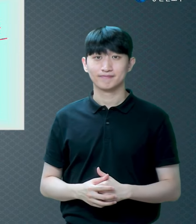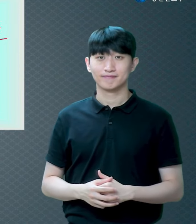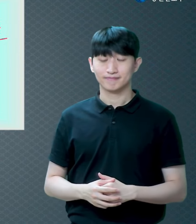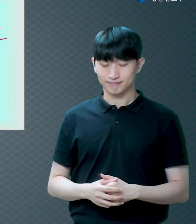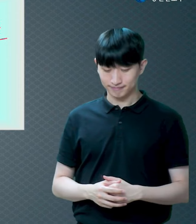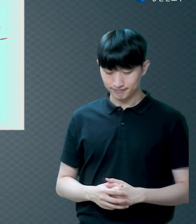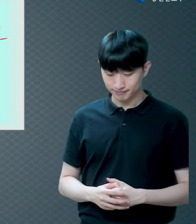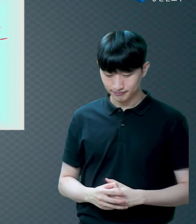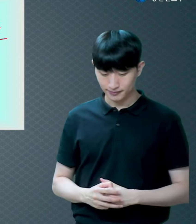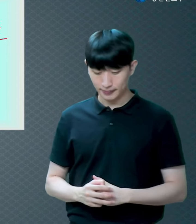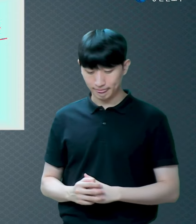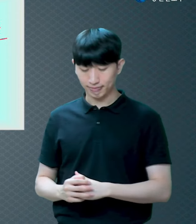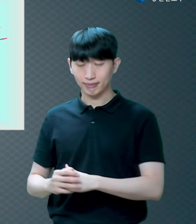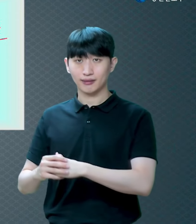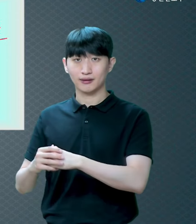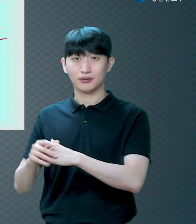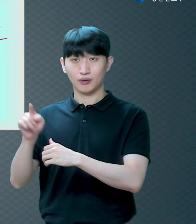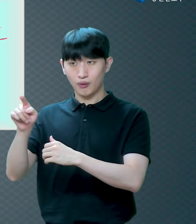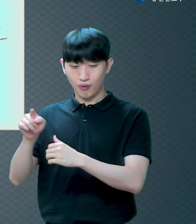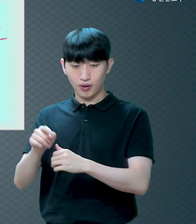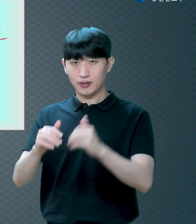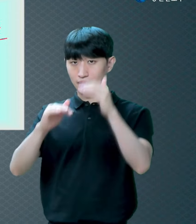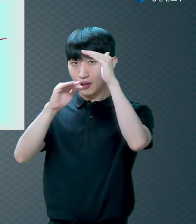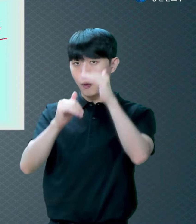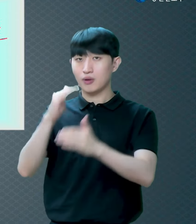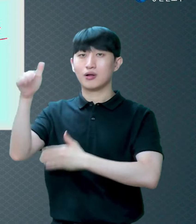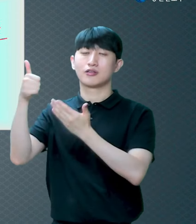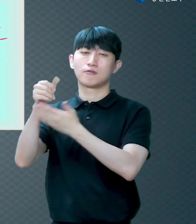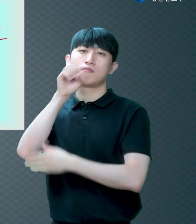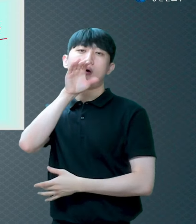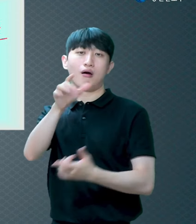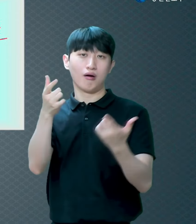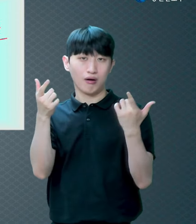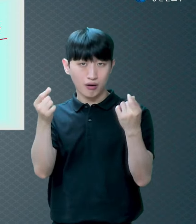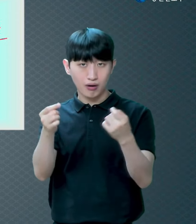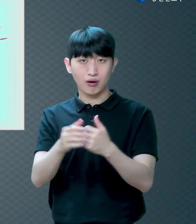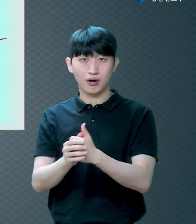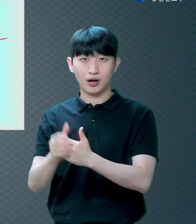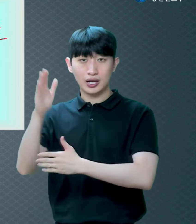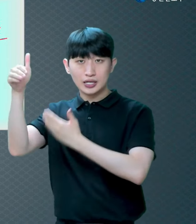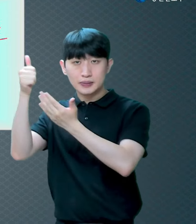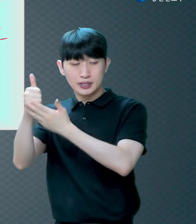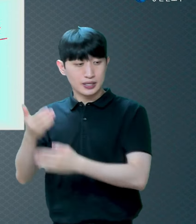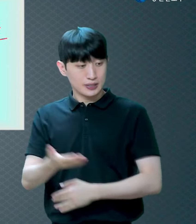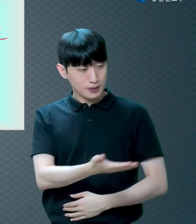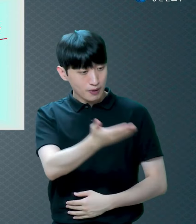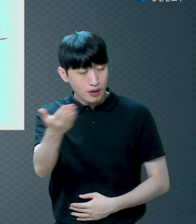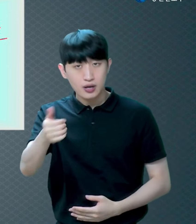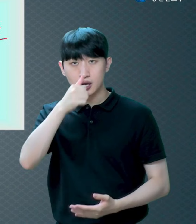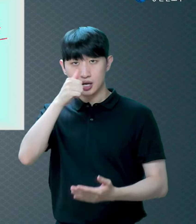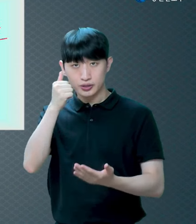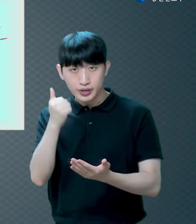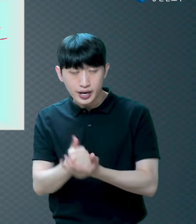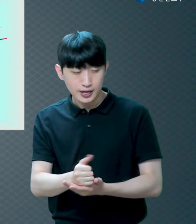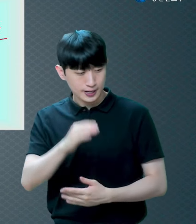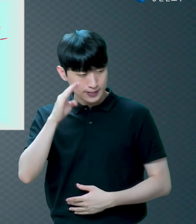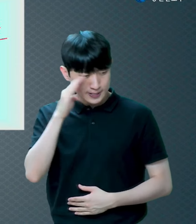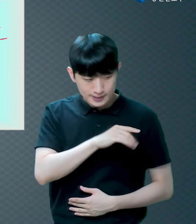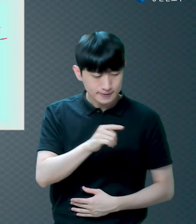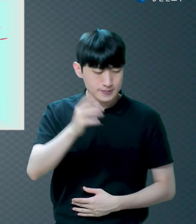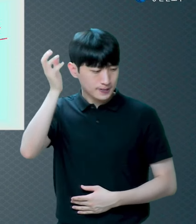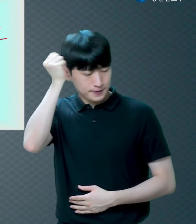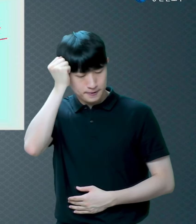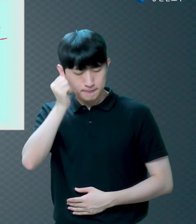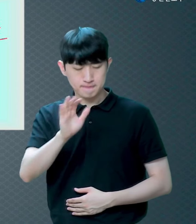하나님께서 직접 말씀하신 거예요 저희 죄와 저희 불법 내가 다시 기억 안 하는데